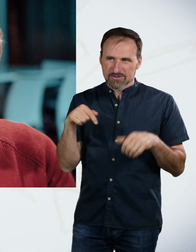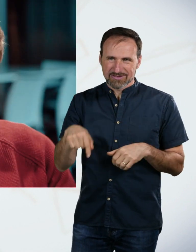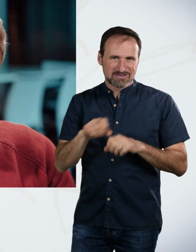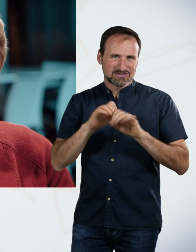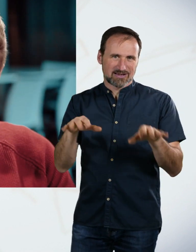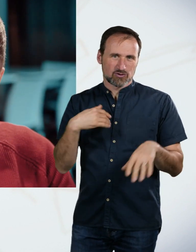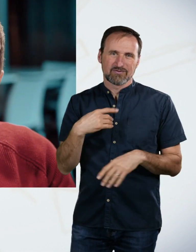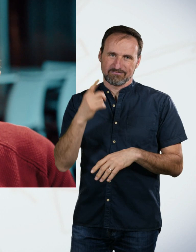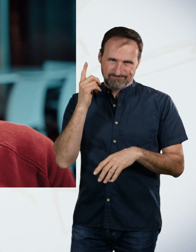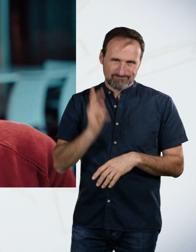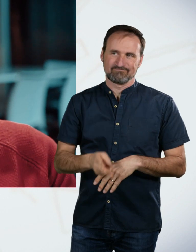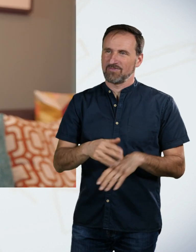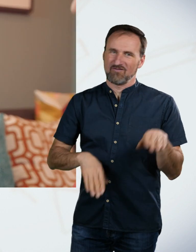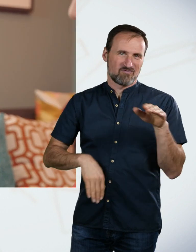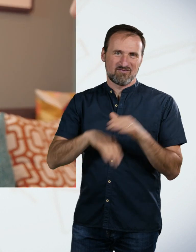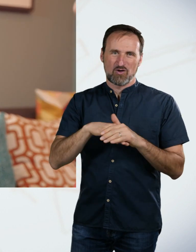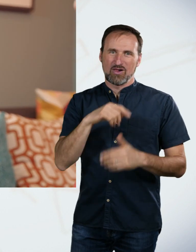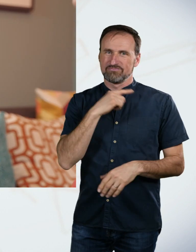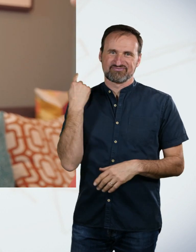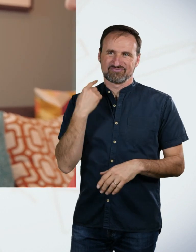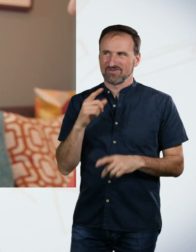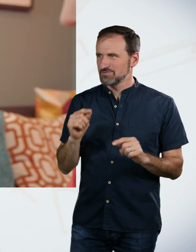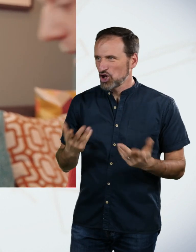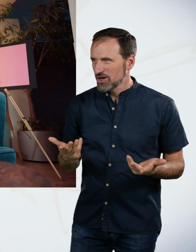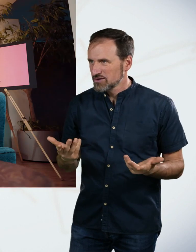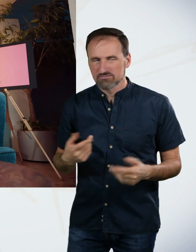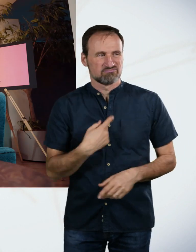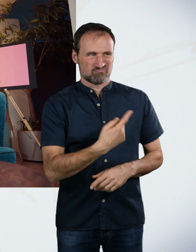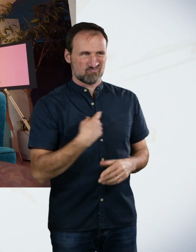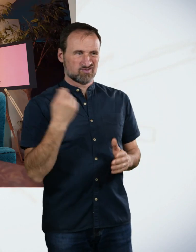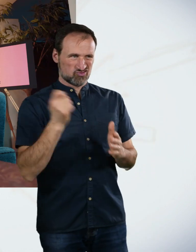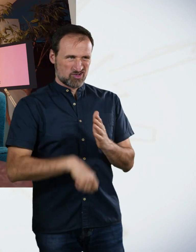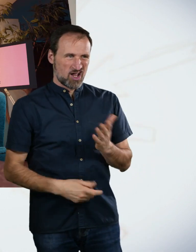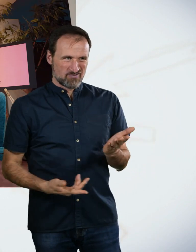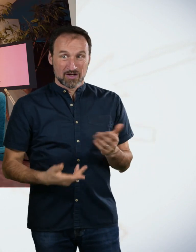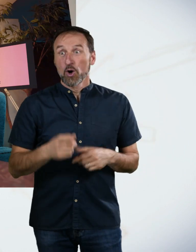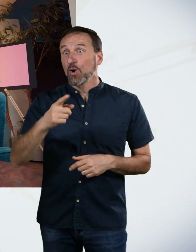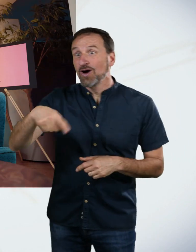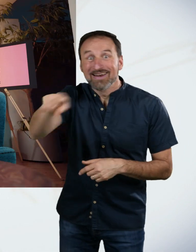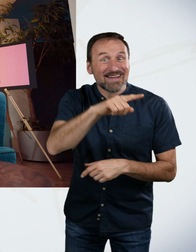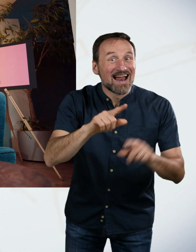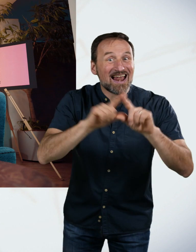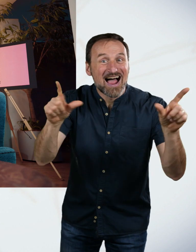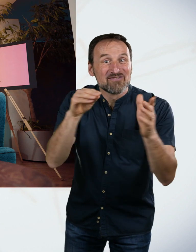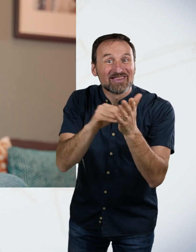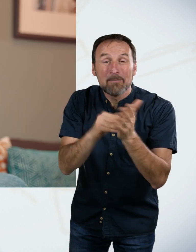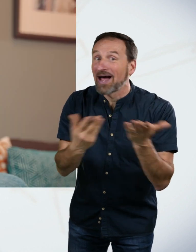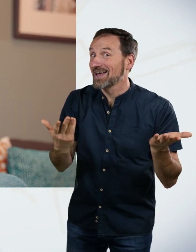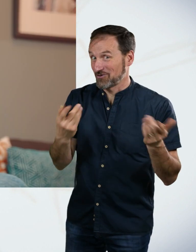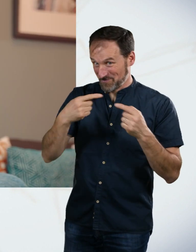Was bedeutet das? Wir werden bestraft. Und ihr werdet dann live dabei sein, denn eine neue Folge soll kommen.